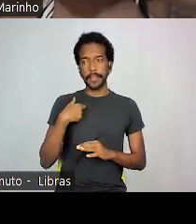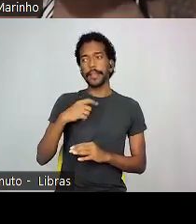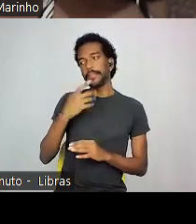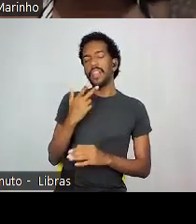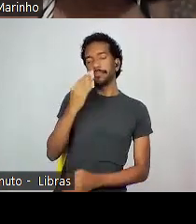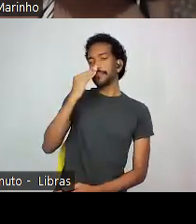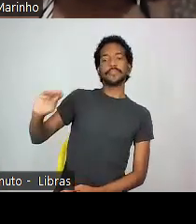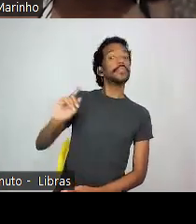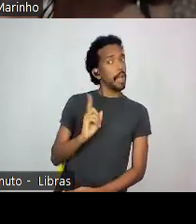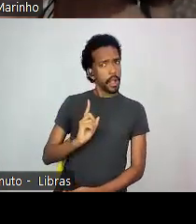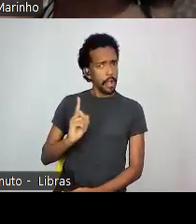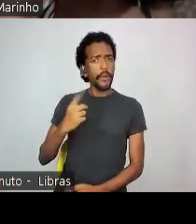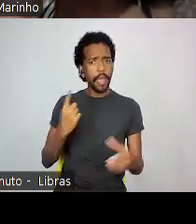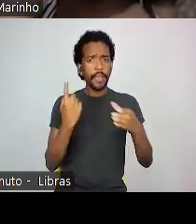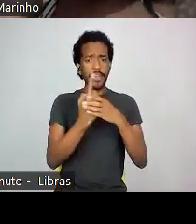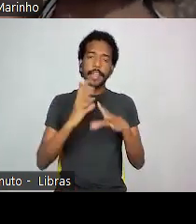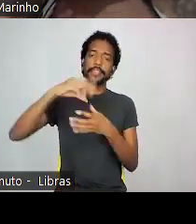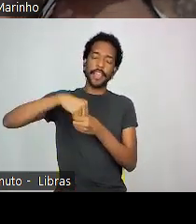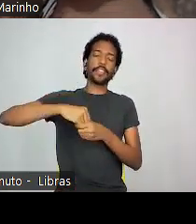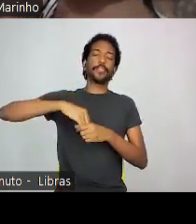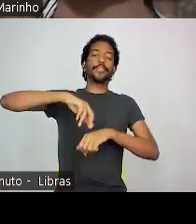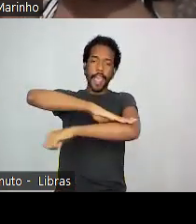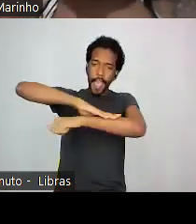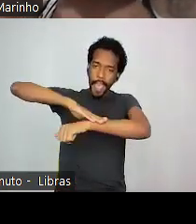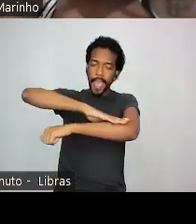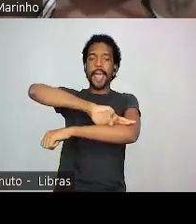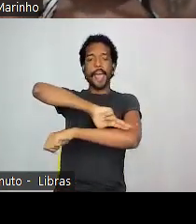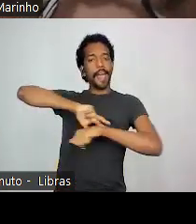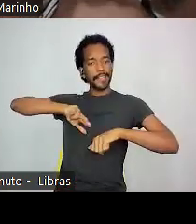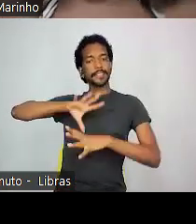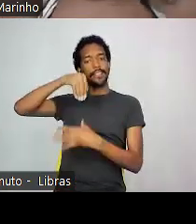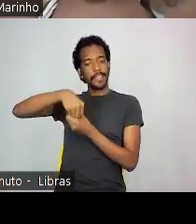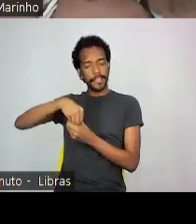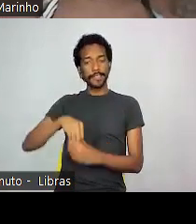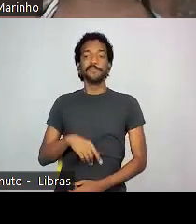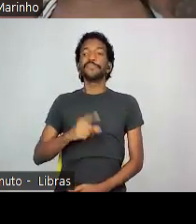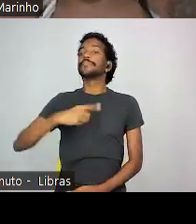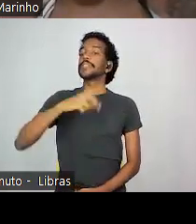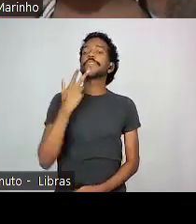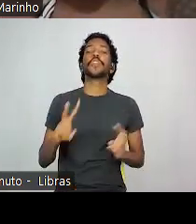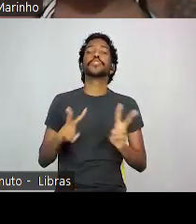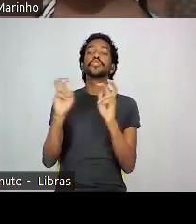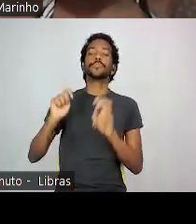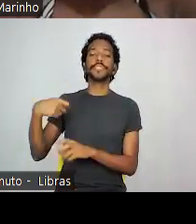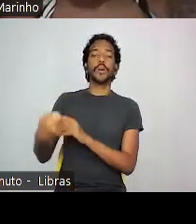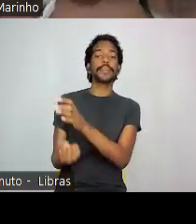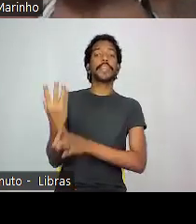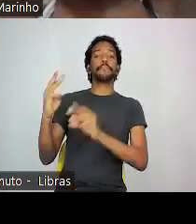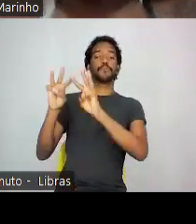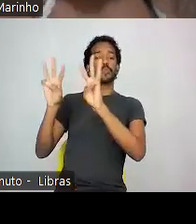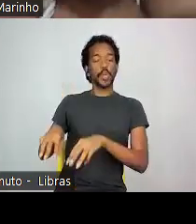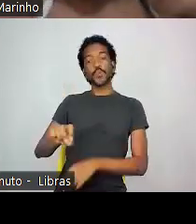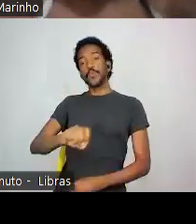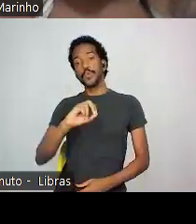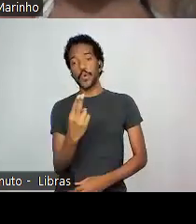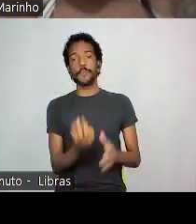dizendo desse lugar da racialidade dentro da Bienal. E aí, quando a gente pensar nesse conceito de musealização, por exemplo, e a produção negra, o